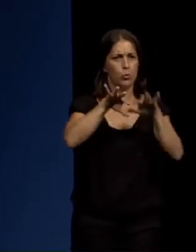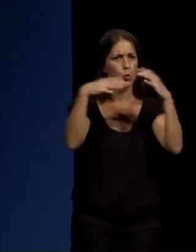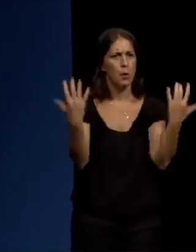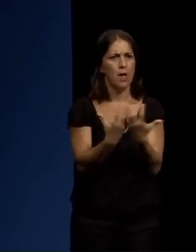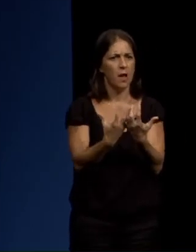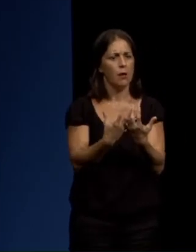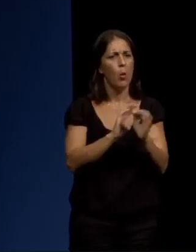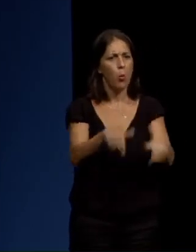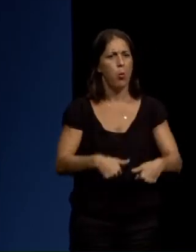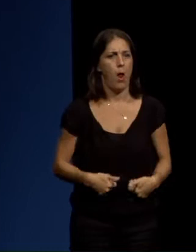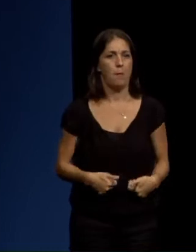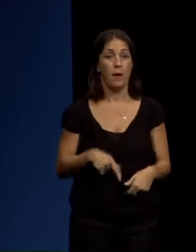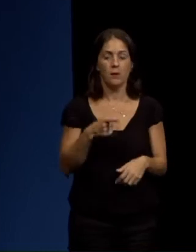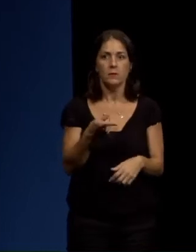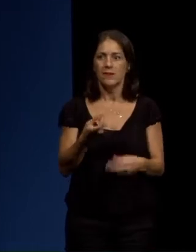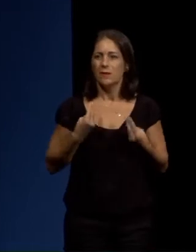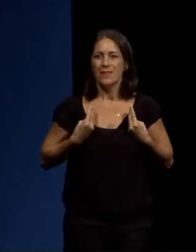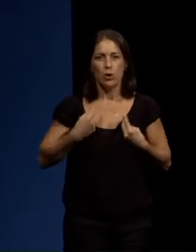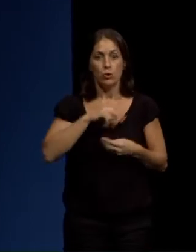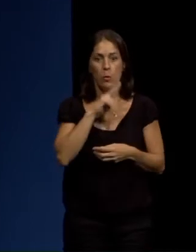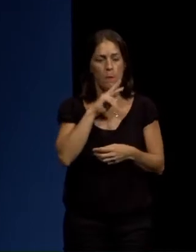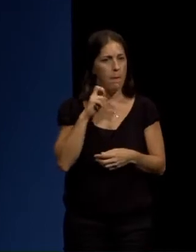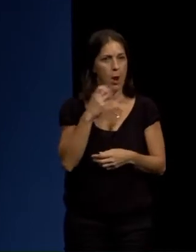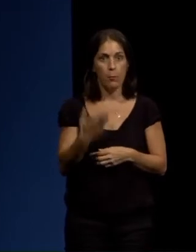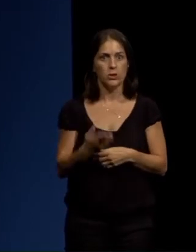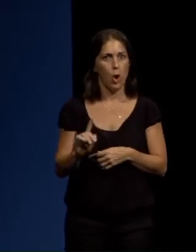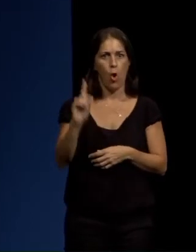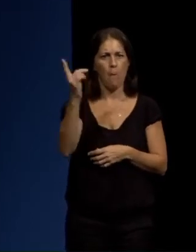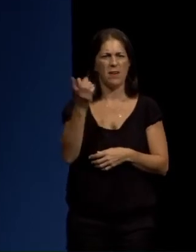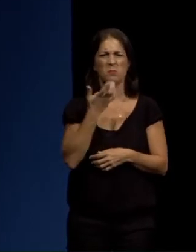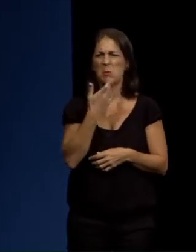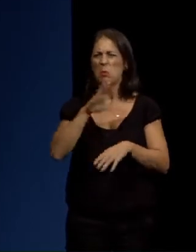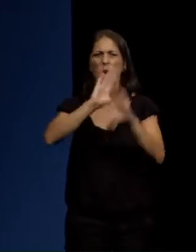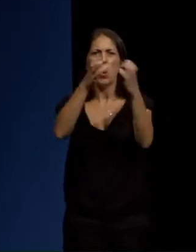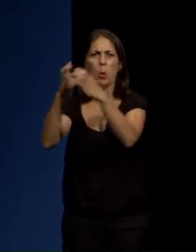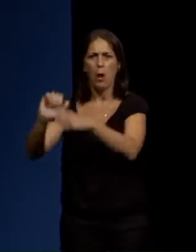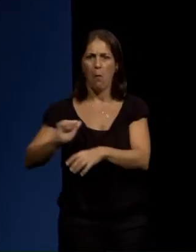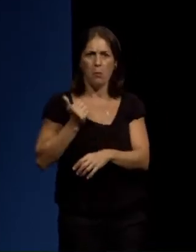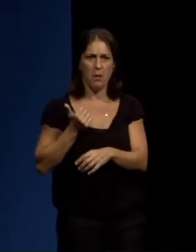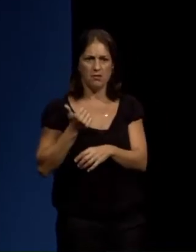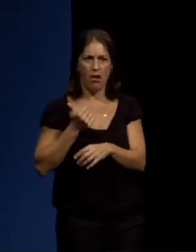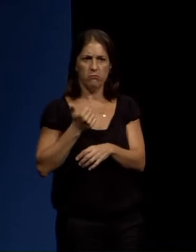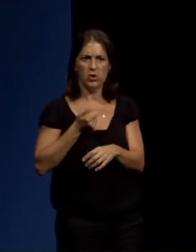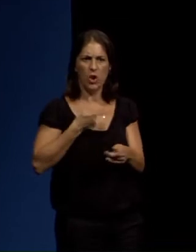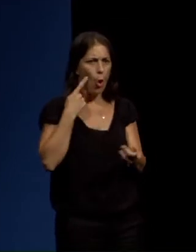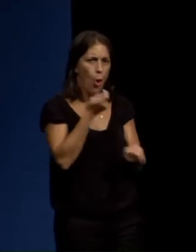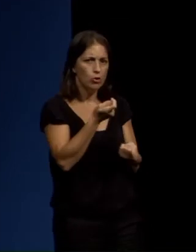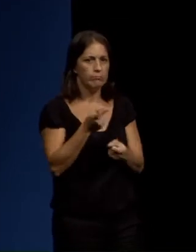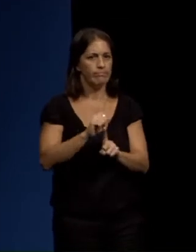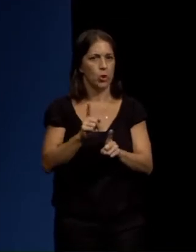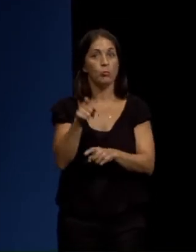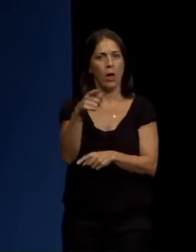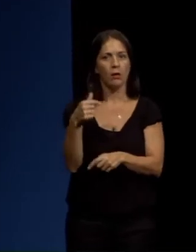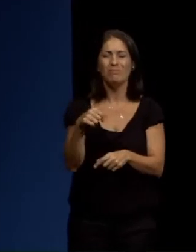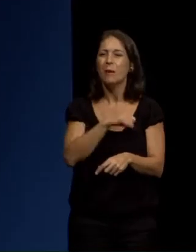O noso ben máis preciado, a nosa saúde, non pode estar en mans de grupos especulativos. É necesario revertir eses procesos de privatización